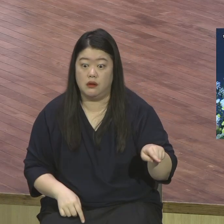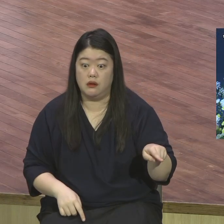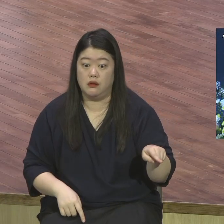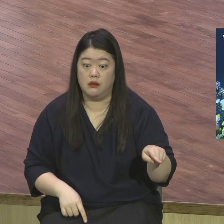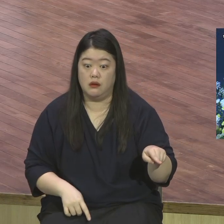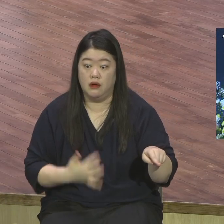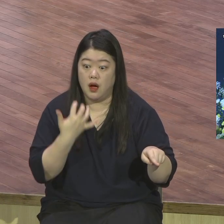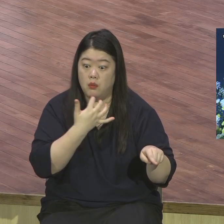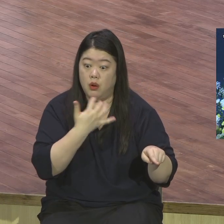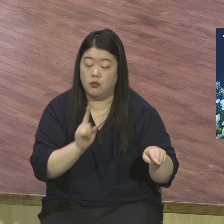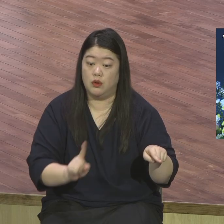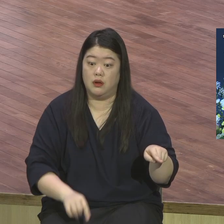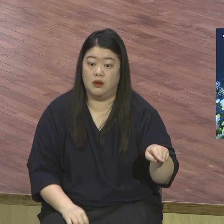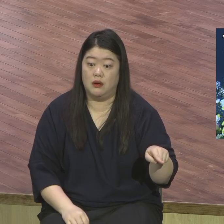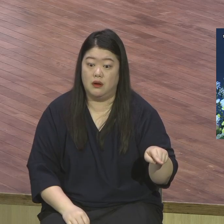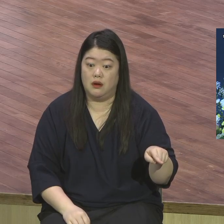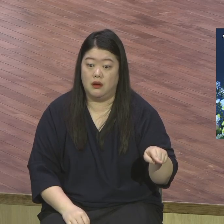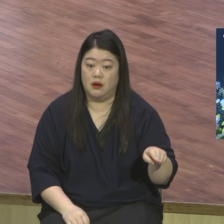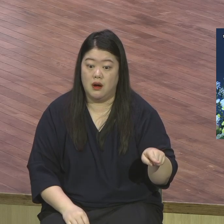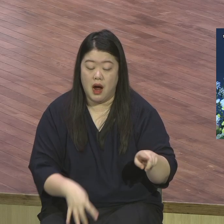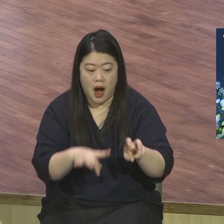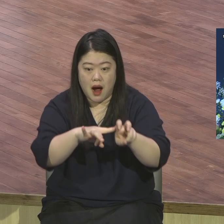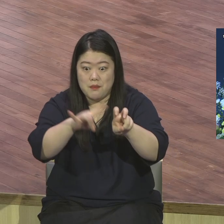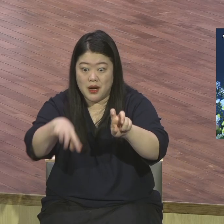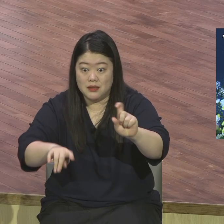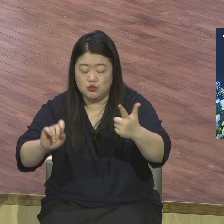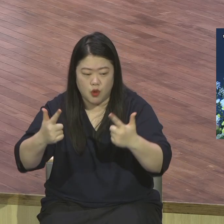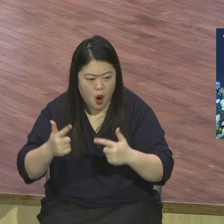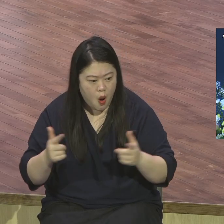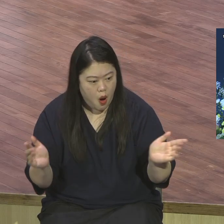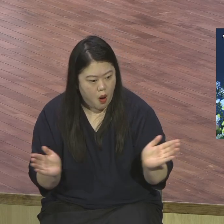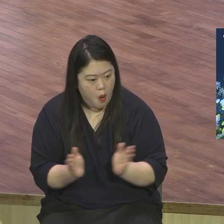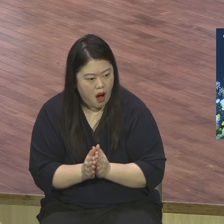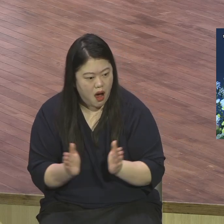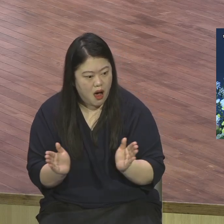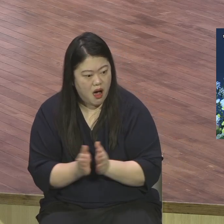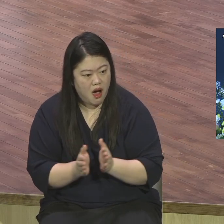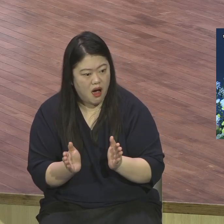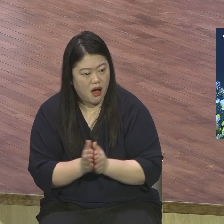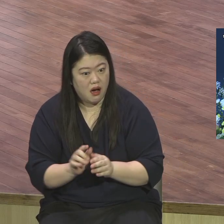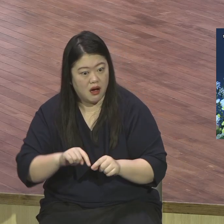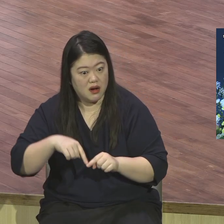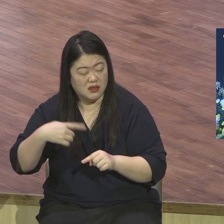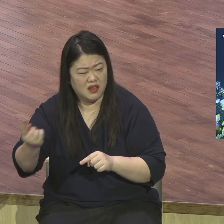아주 강력하게 반대 의사를 피력합니다